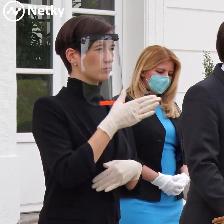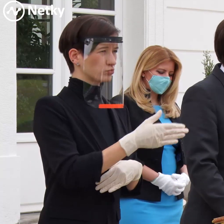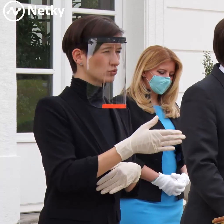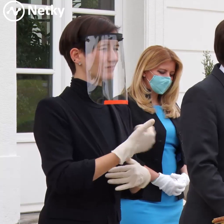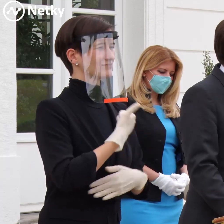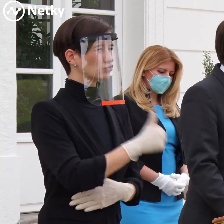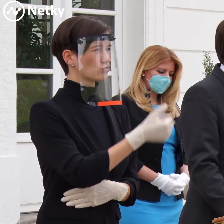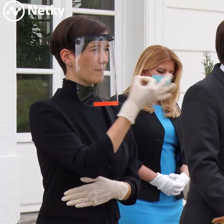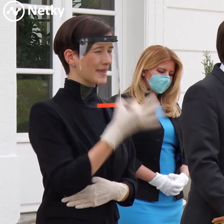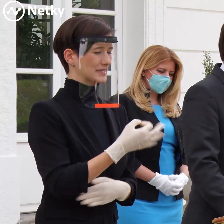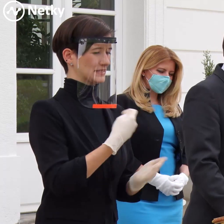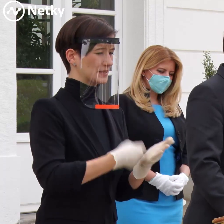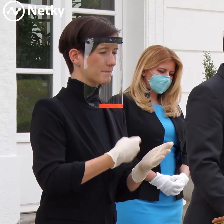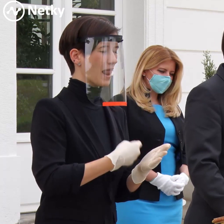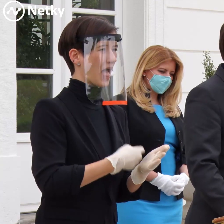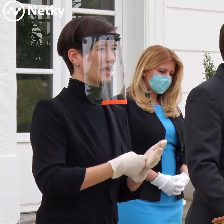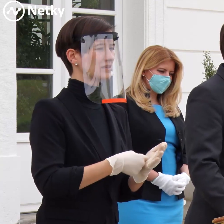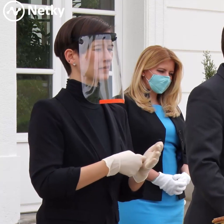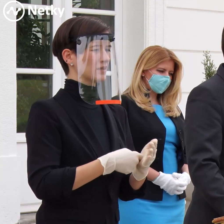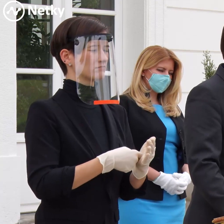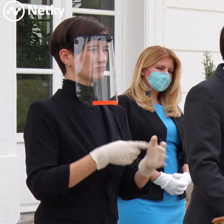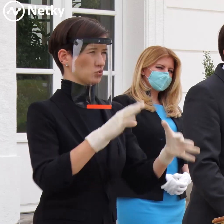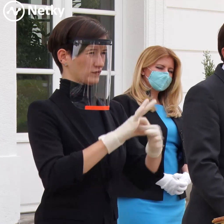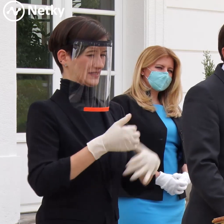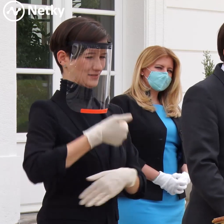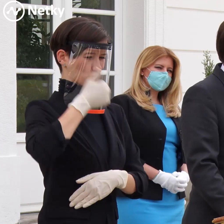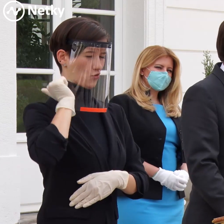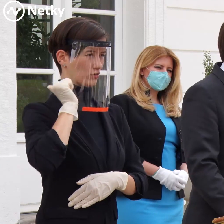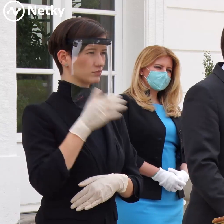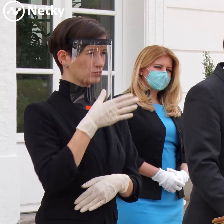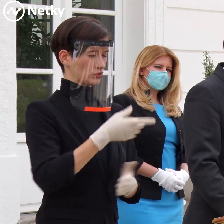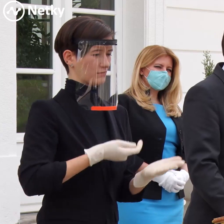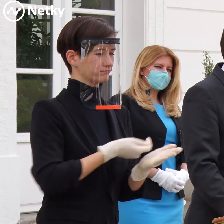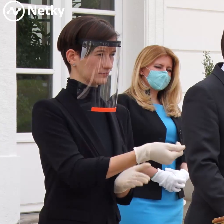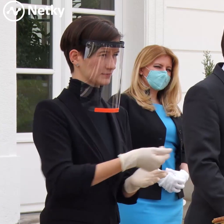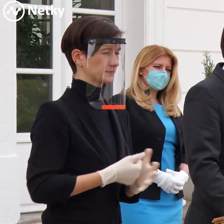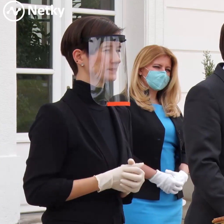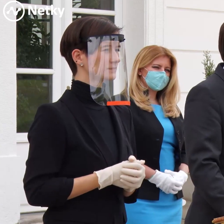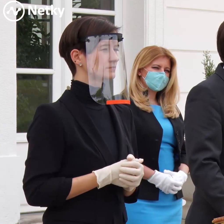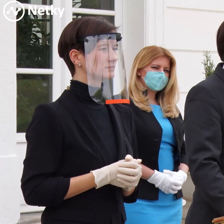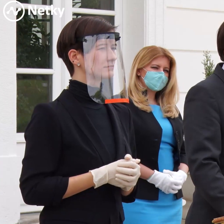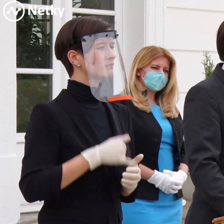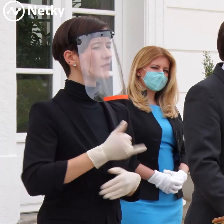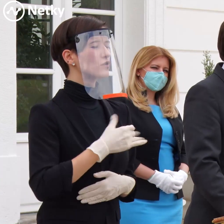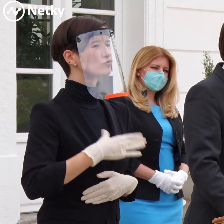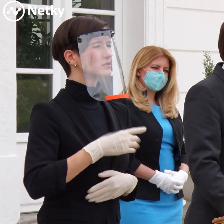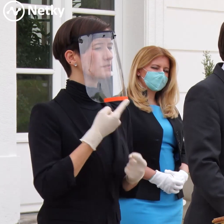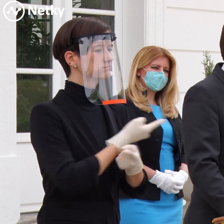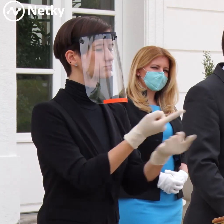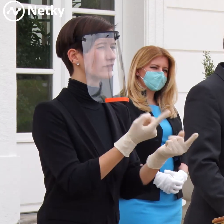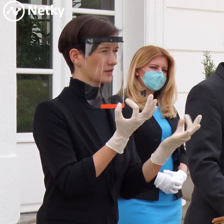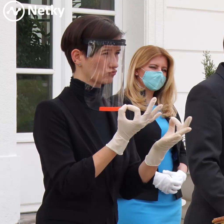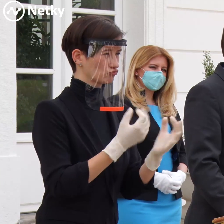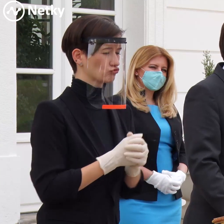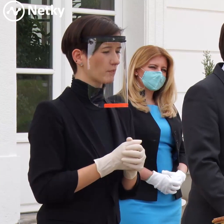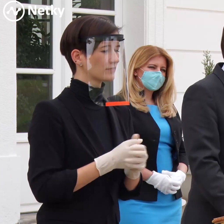100% pladieb na úrovni z minulého roka. A chcem povedať, že pokiaľ by sa aj zdalo, že tieto peniaze,